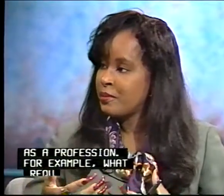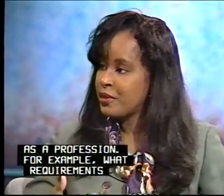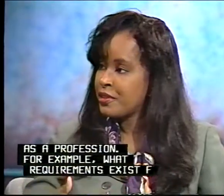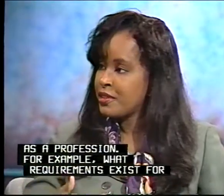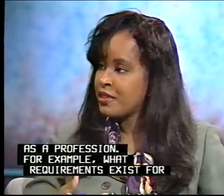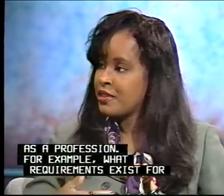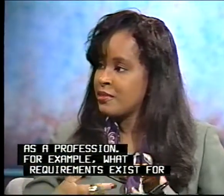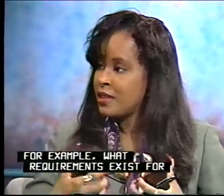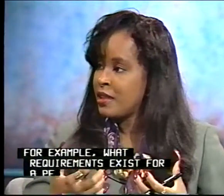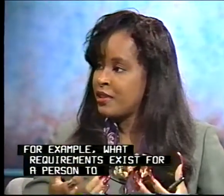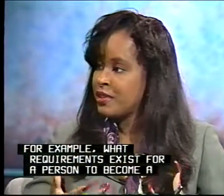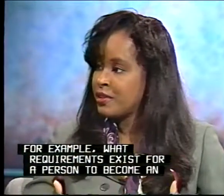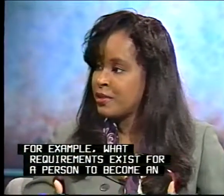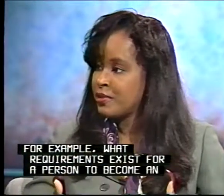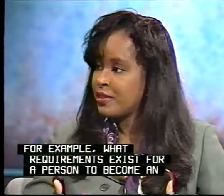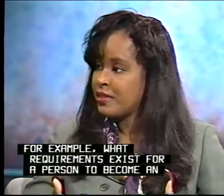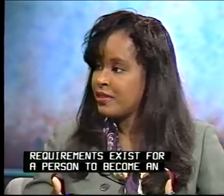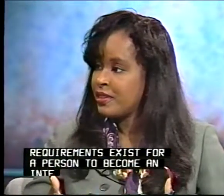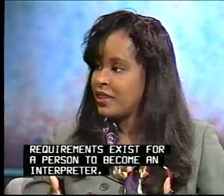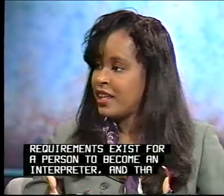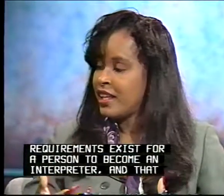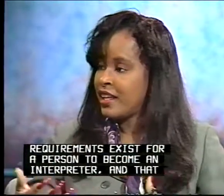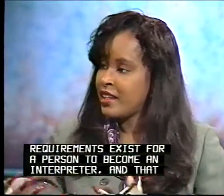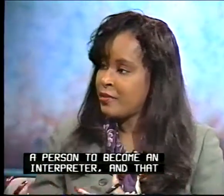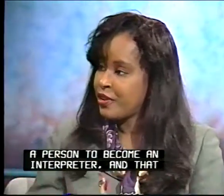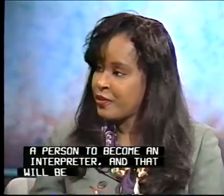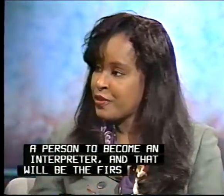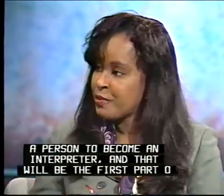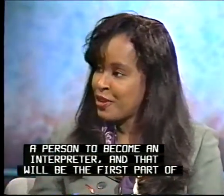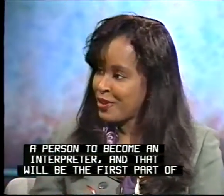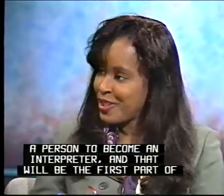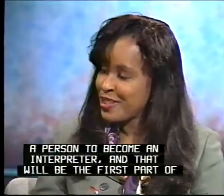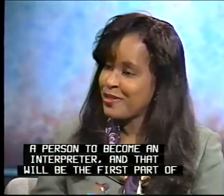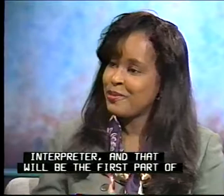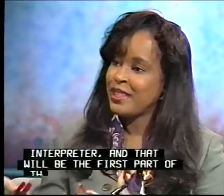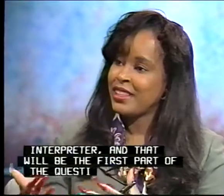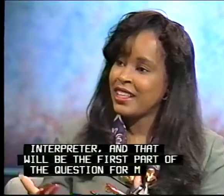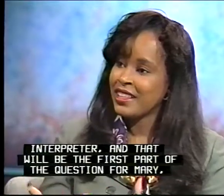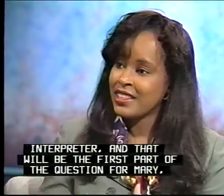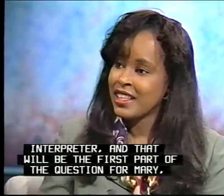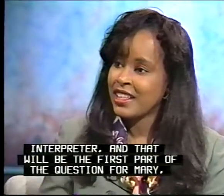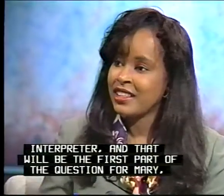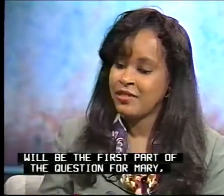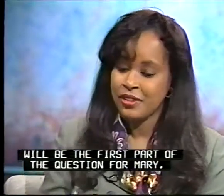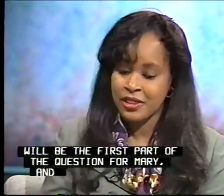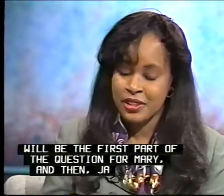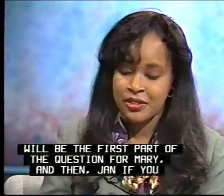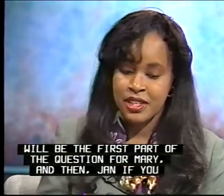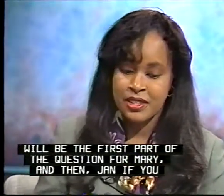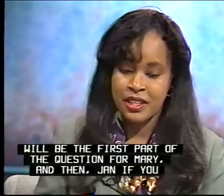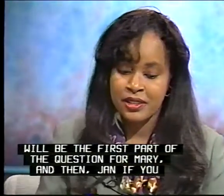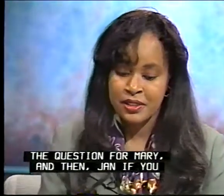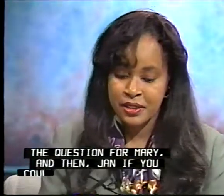person to become an interpreter? And that will be the first part of the question for Mary. And then Jan, if you could address also